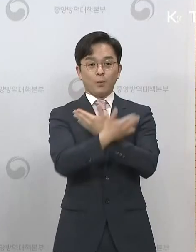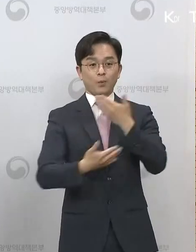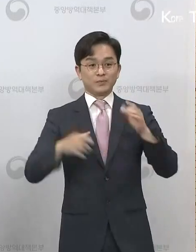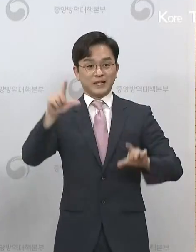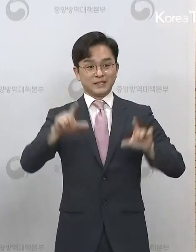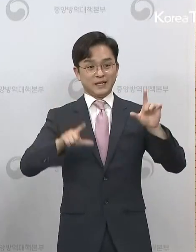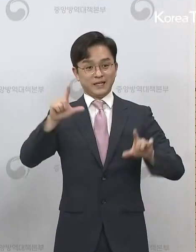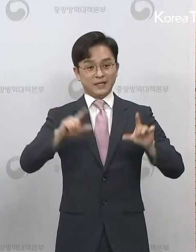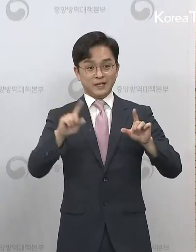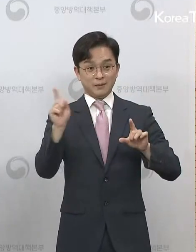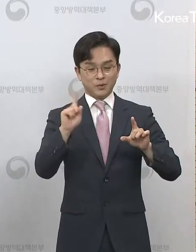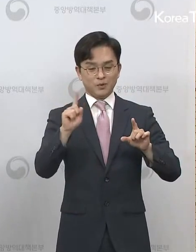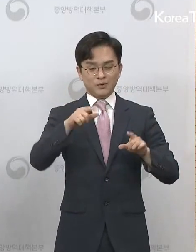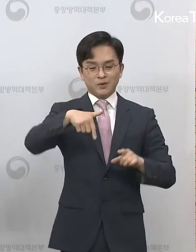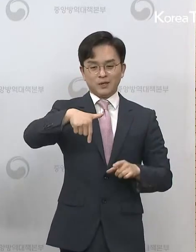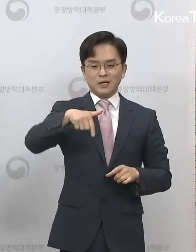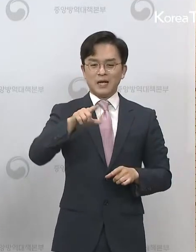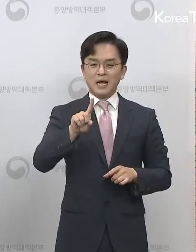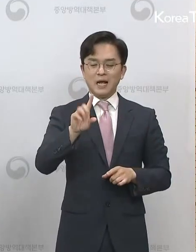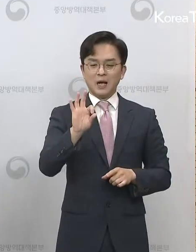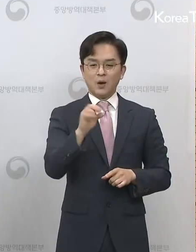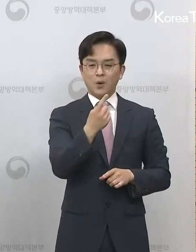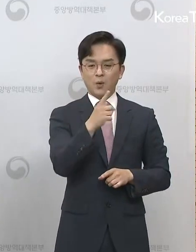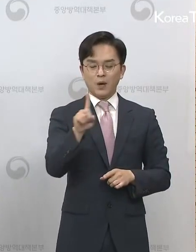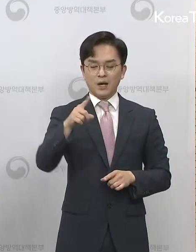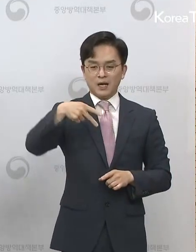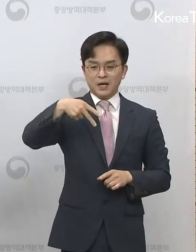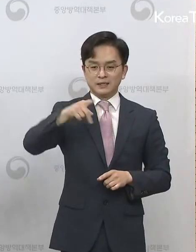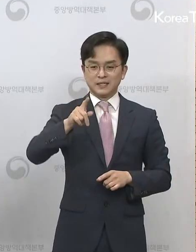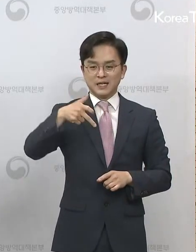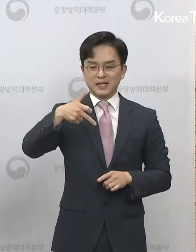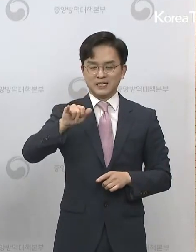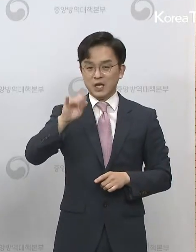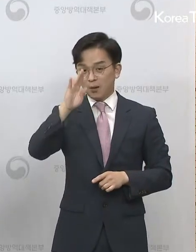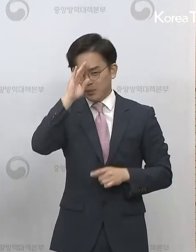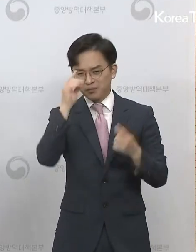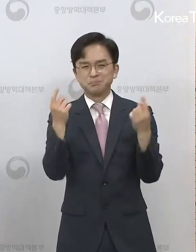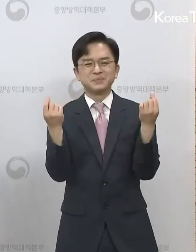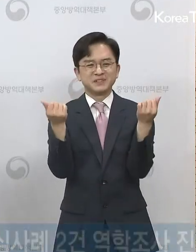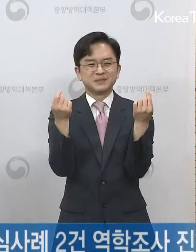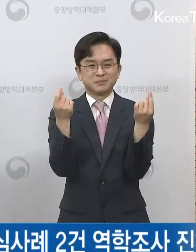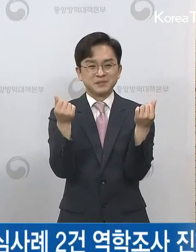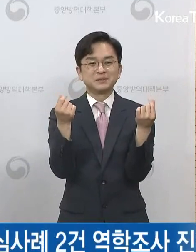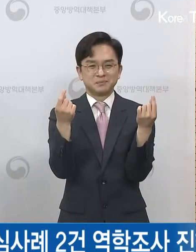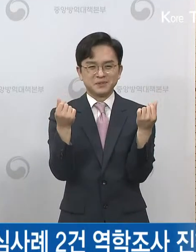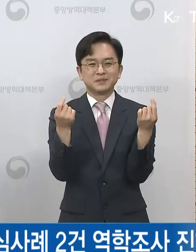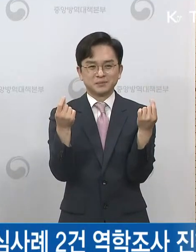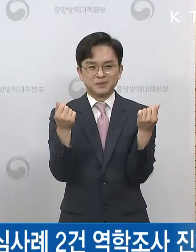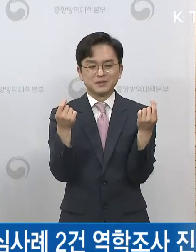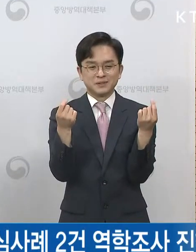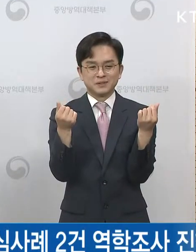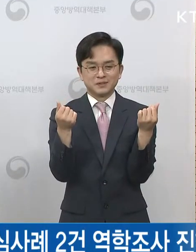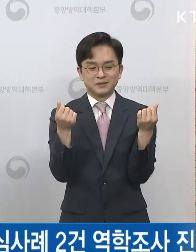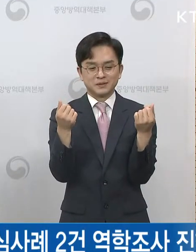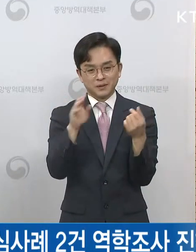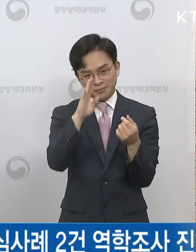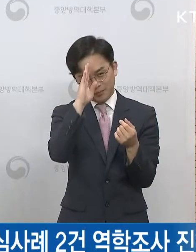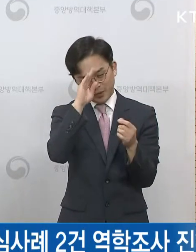가와사키병과 비교해서 봤을 때 비교적 그 가와사키병의 범위 안에 들어가는 그런 임상 양상을